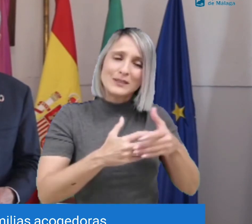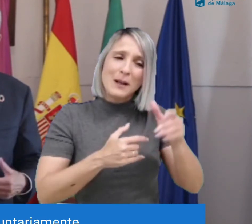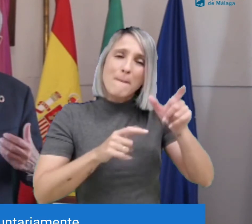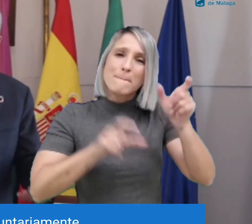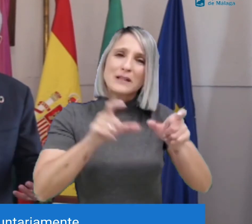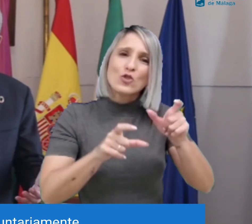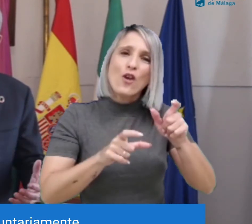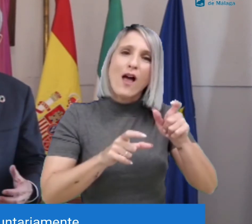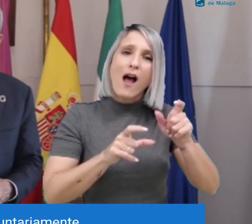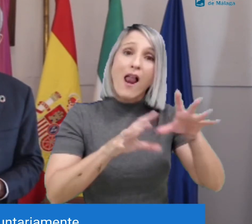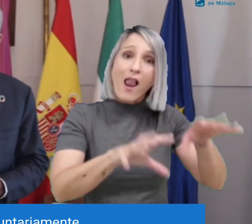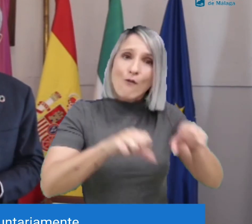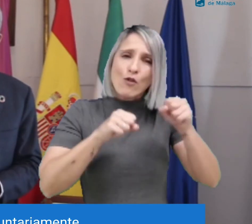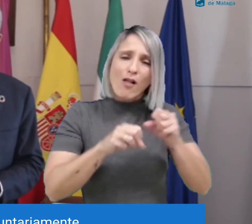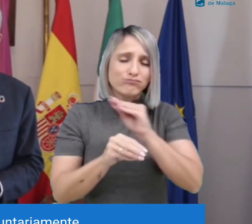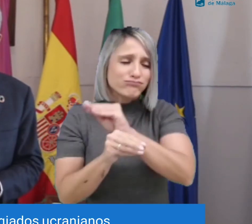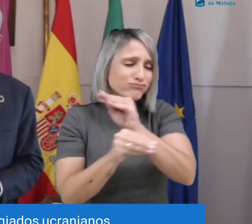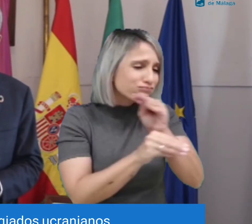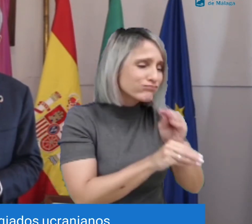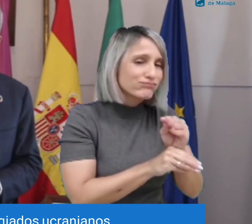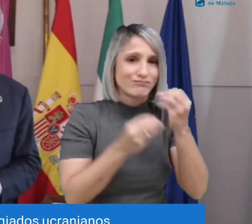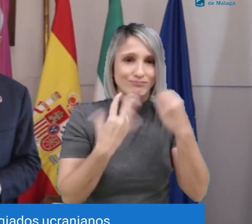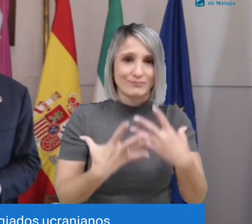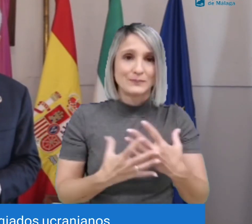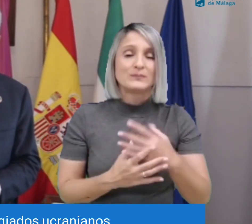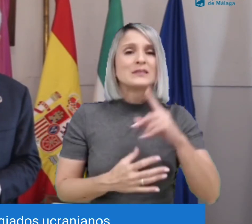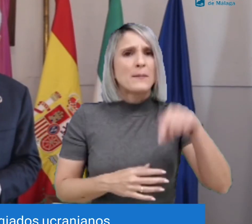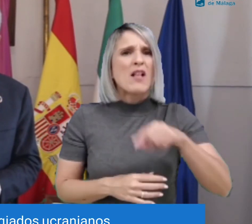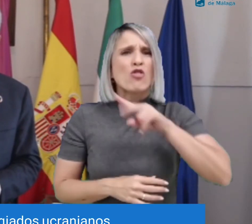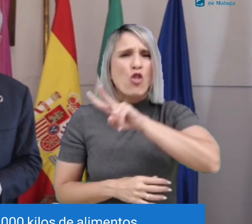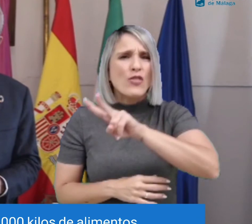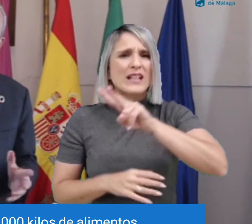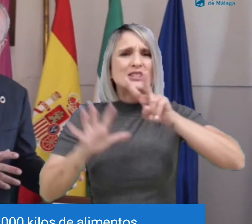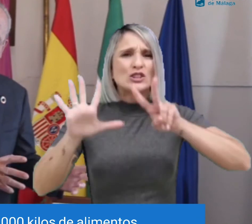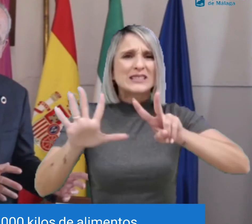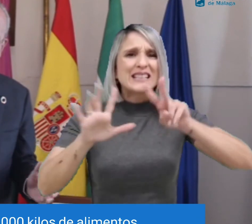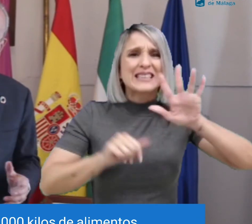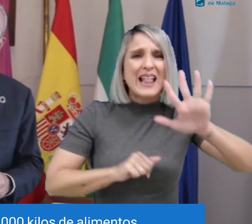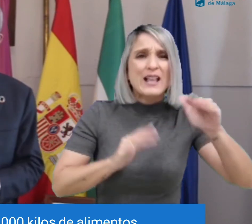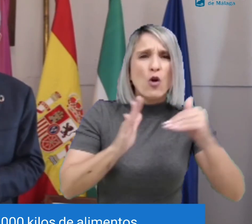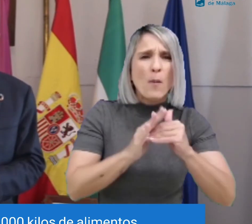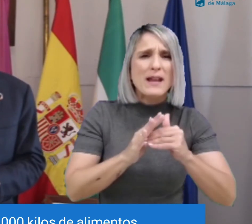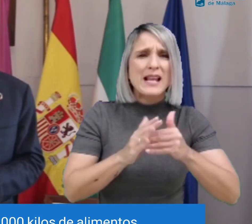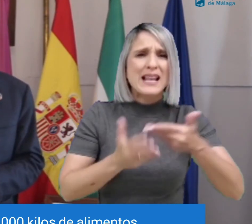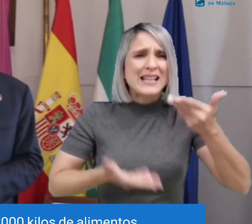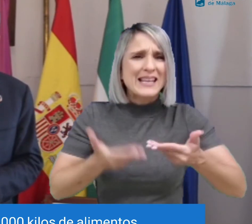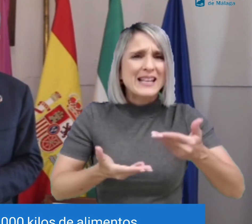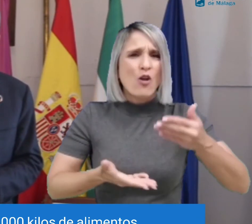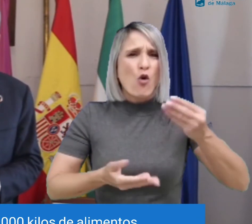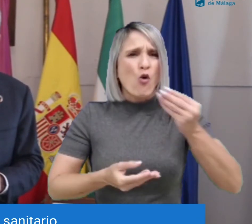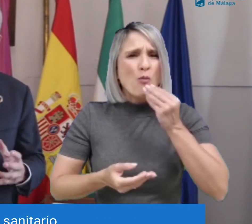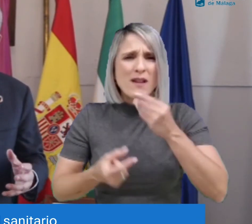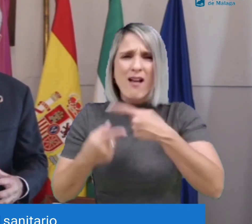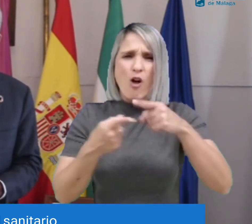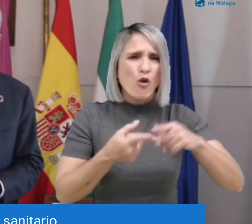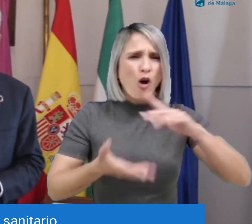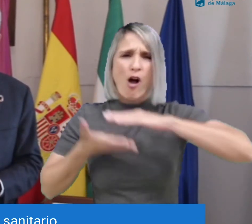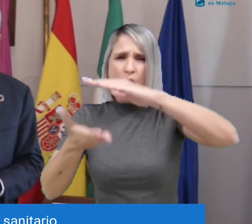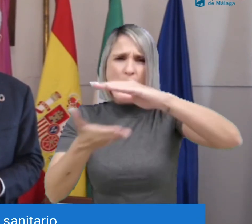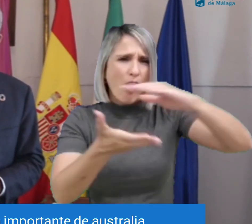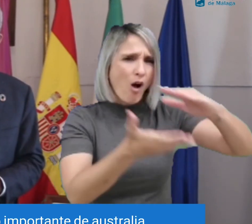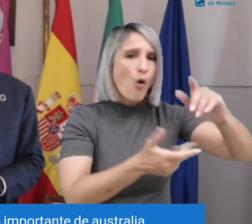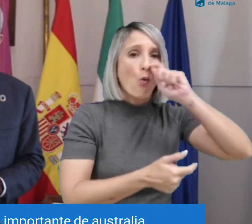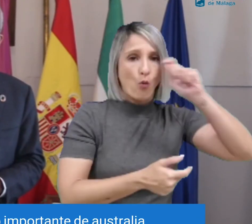acogedoras, ofrecidas voluntariamente para acoger a refugiados ucranianos. Hemos trasladado 275.000 kilos de alimentos y material